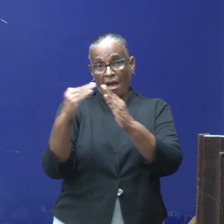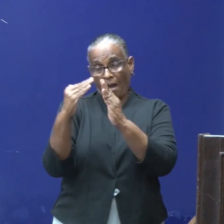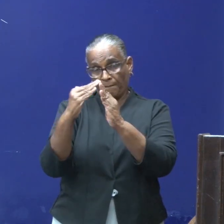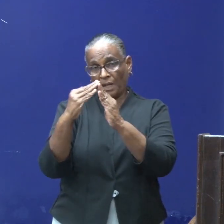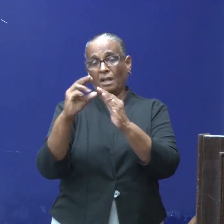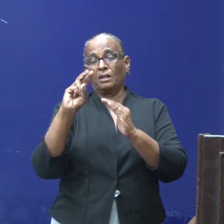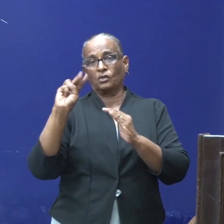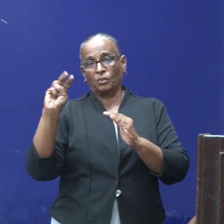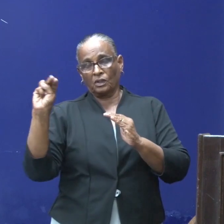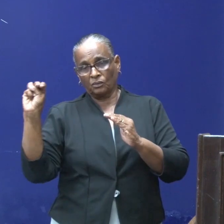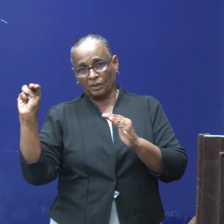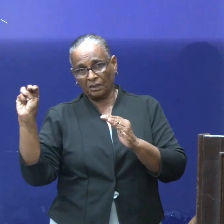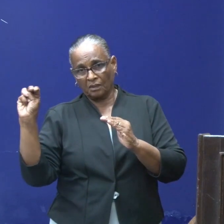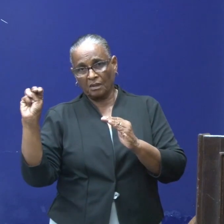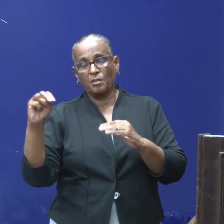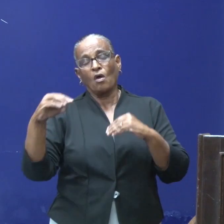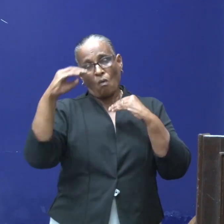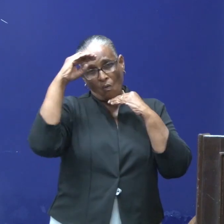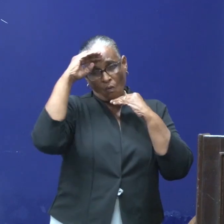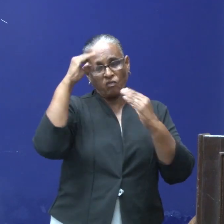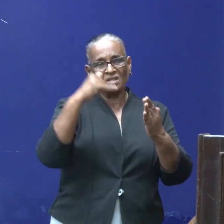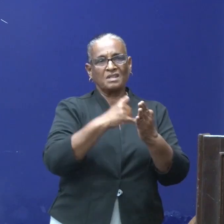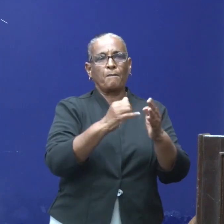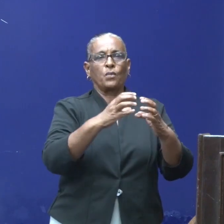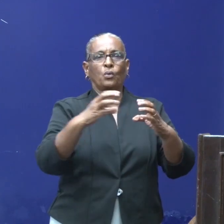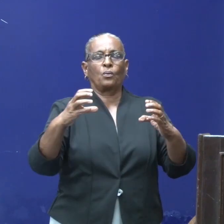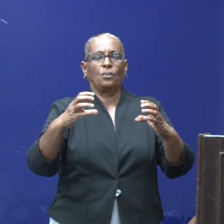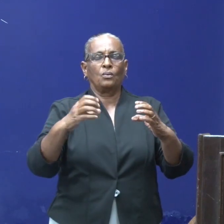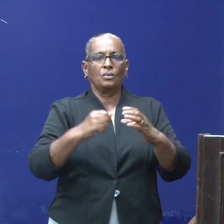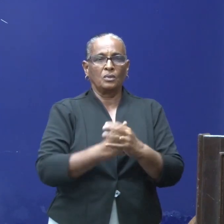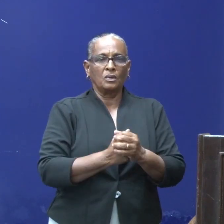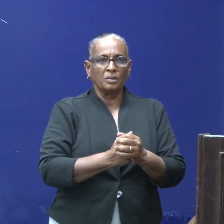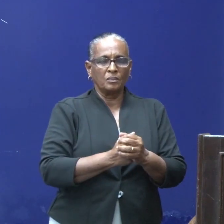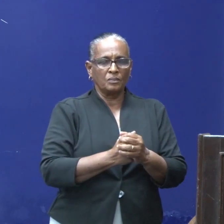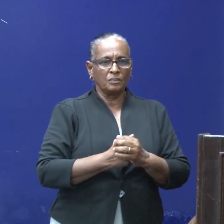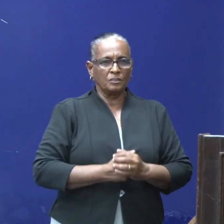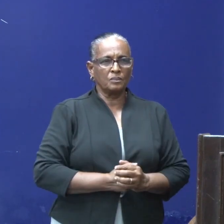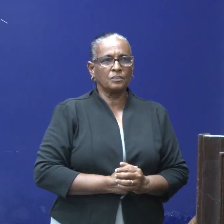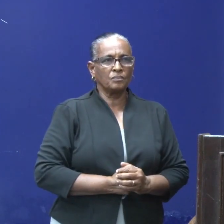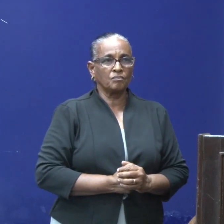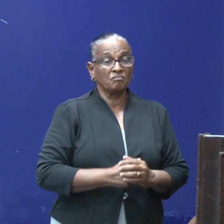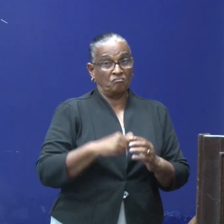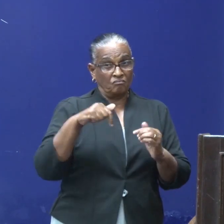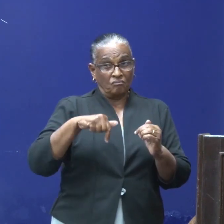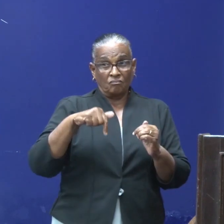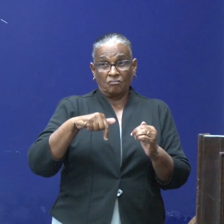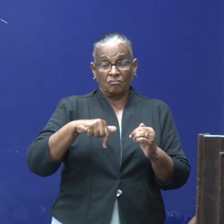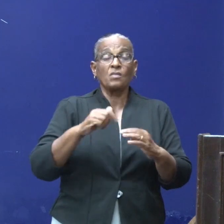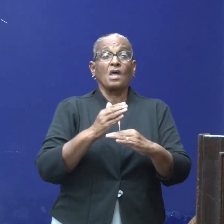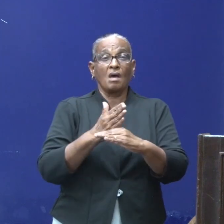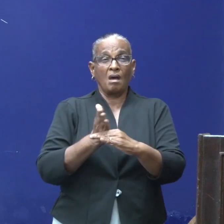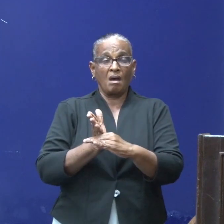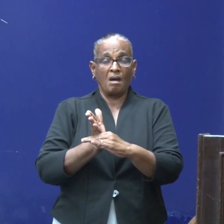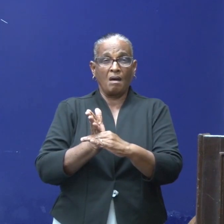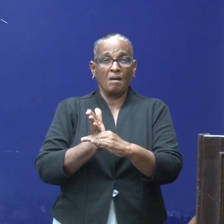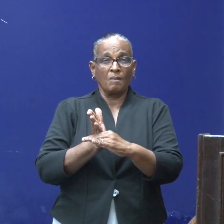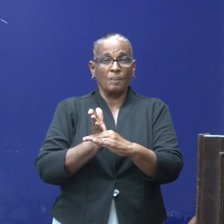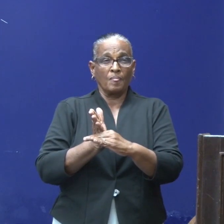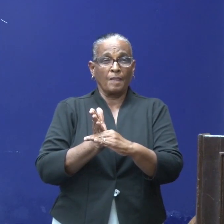bij de hoofdstembureaus. En vanuit de afdeling